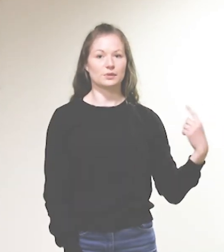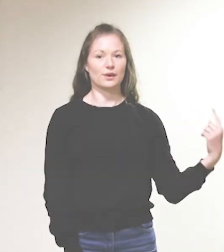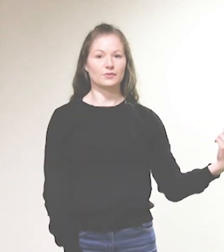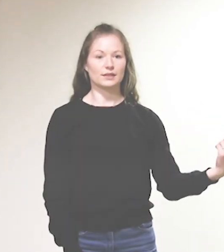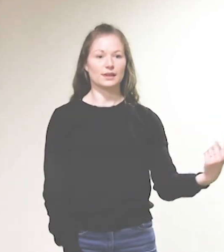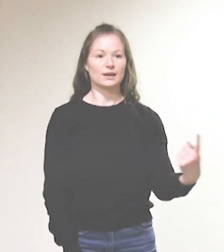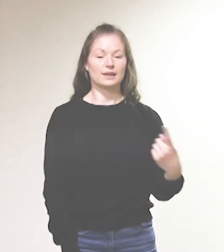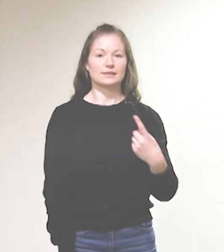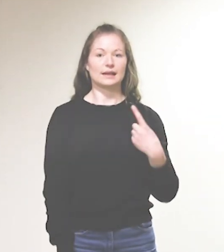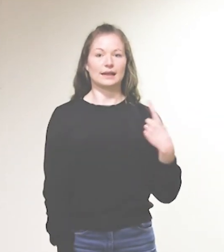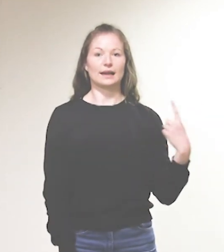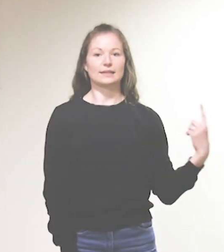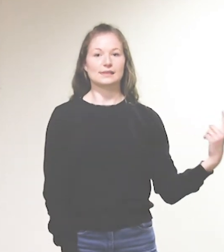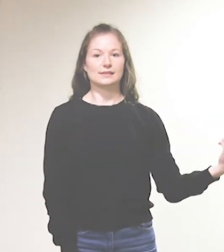öfter. Der Kreis.